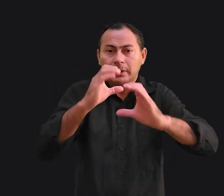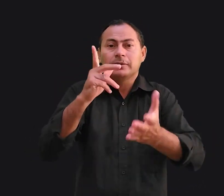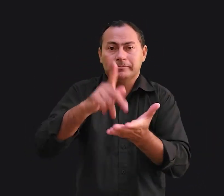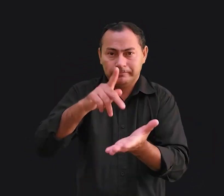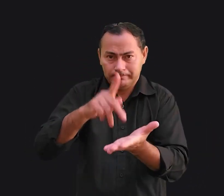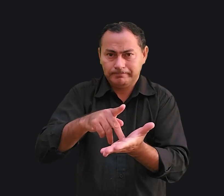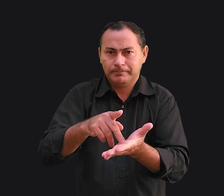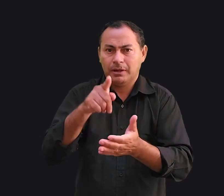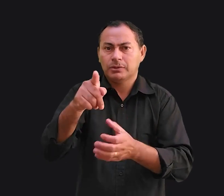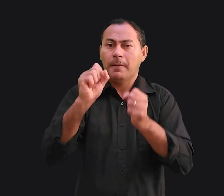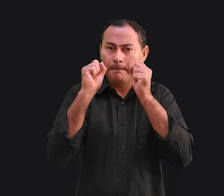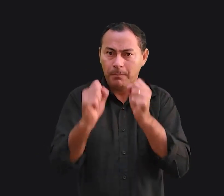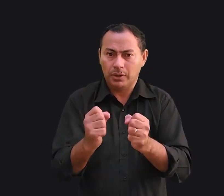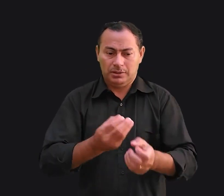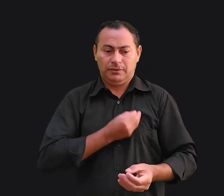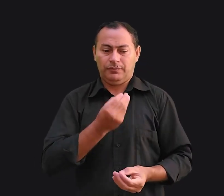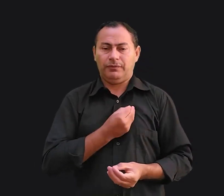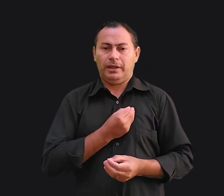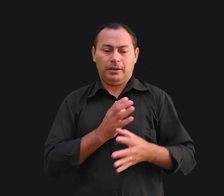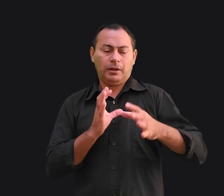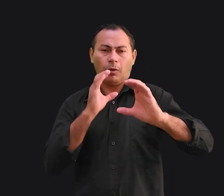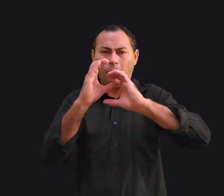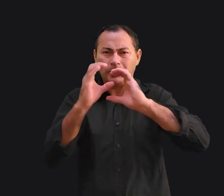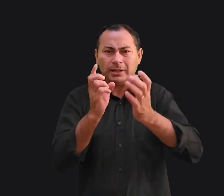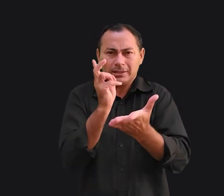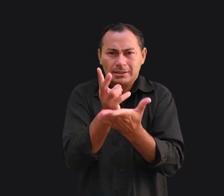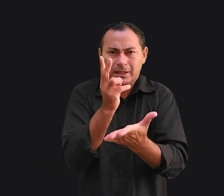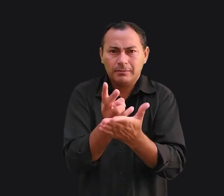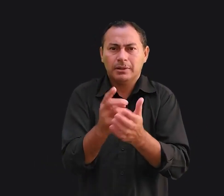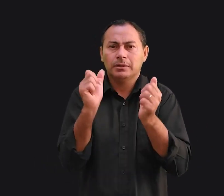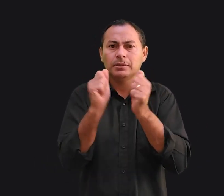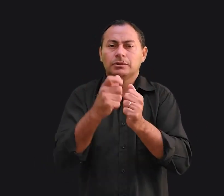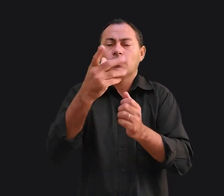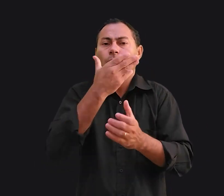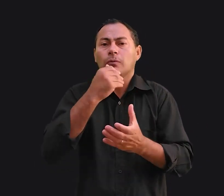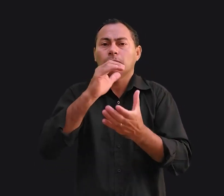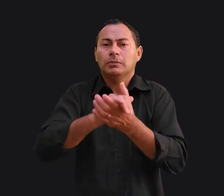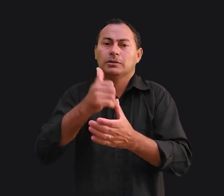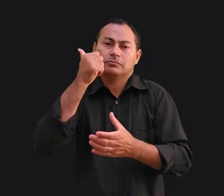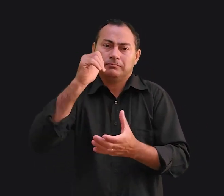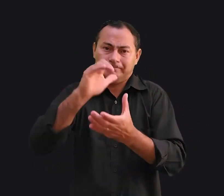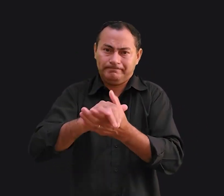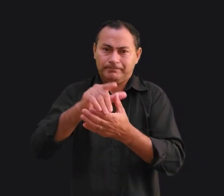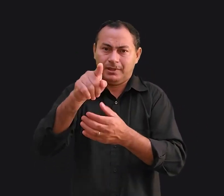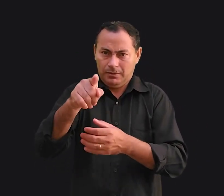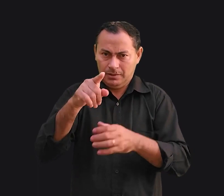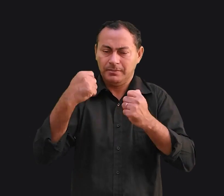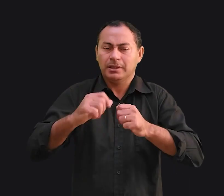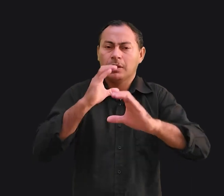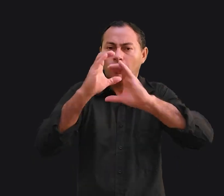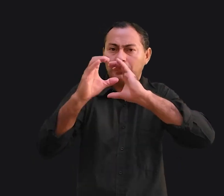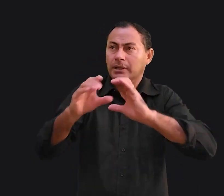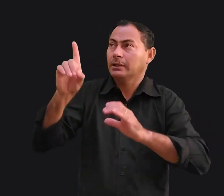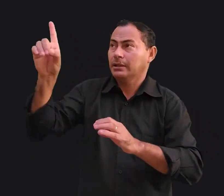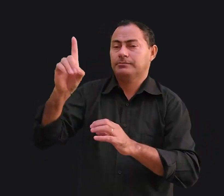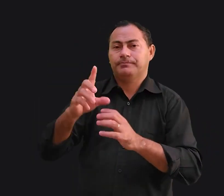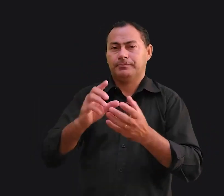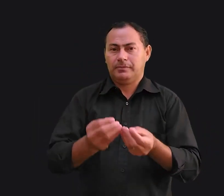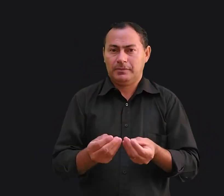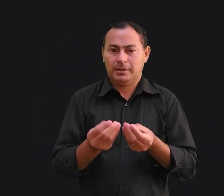verdade, que você possa viver em comunicação constante com seu cônjuge, você precisa se comunicar. Isto lhe